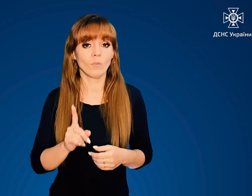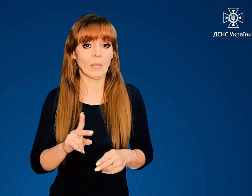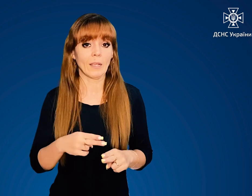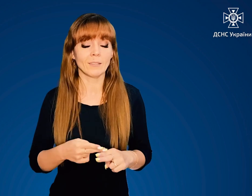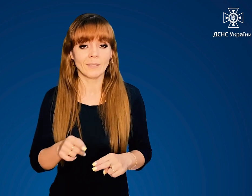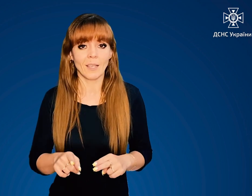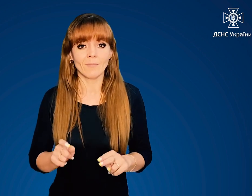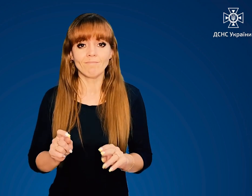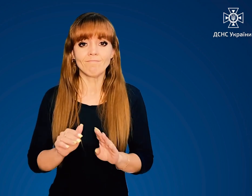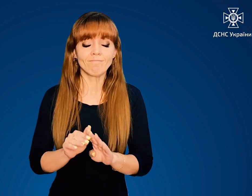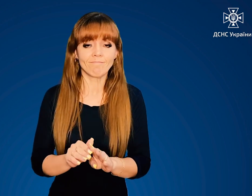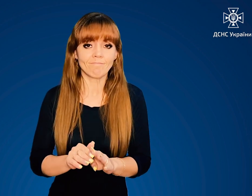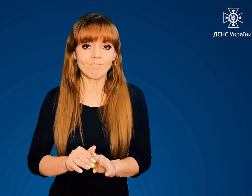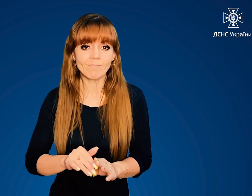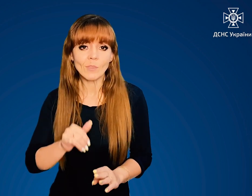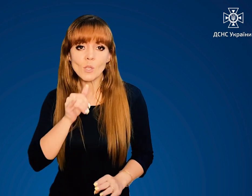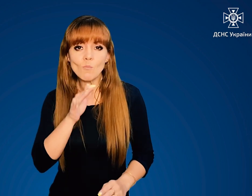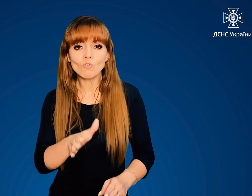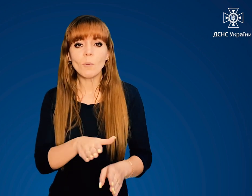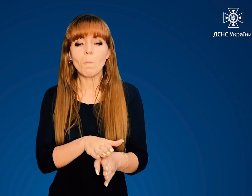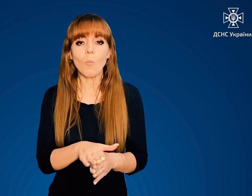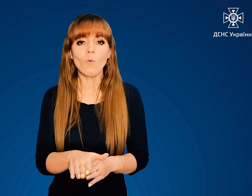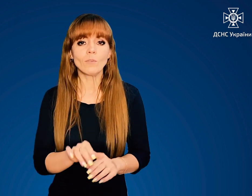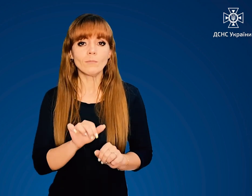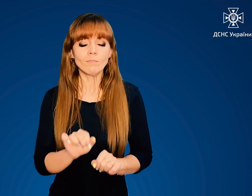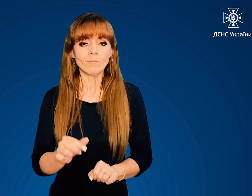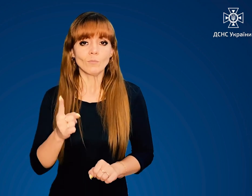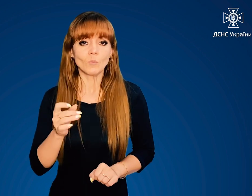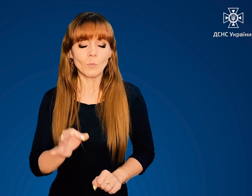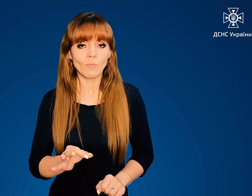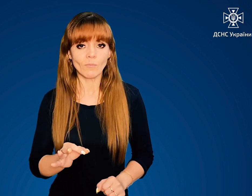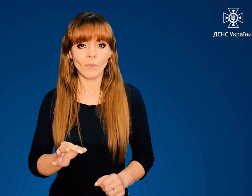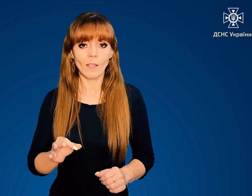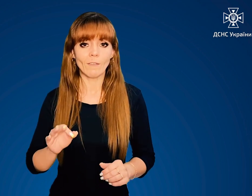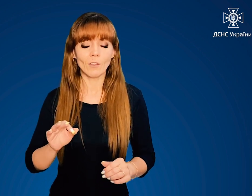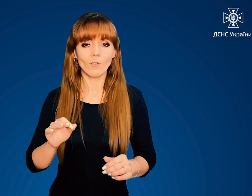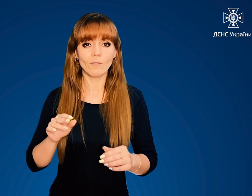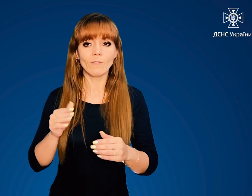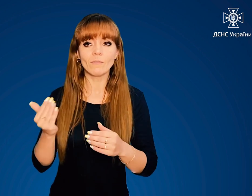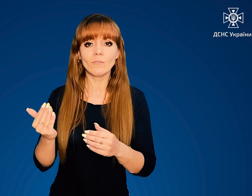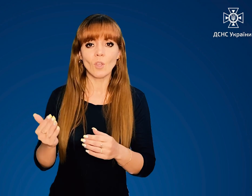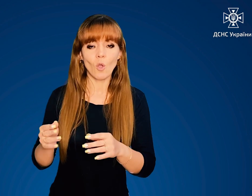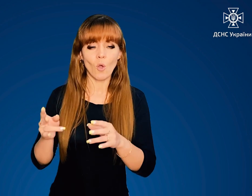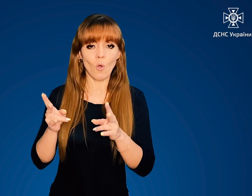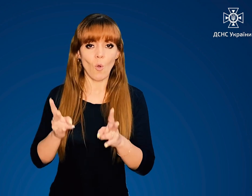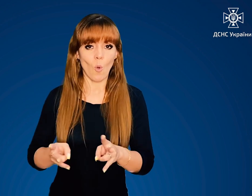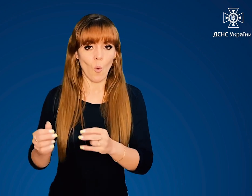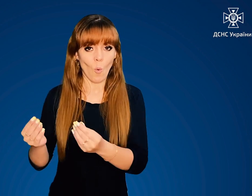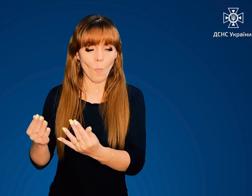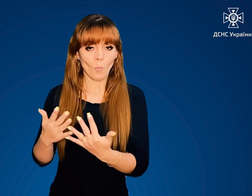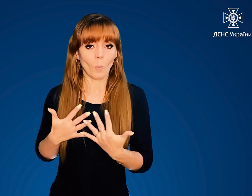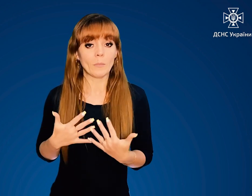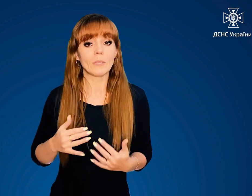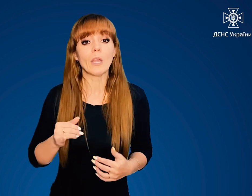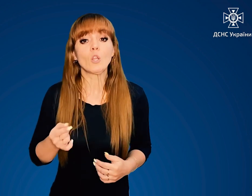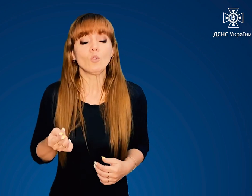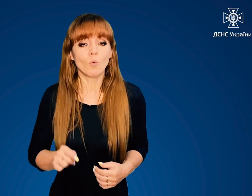Однак ці підручні засоби не можуть повністю захистити від внутрішнього опромінення. Тому